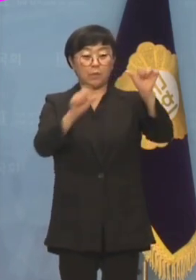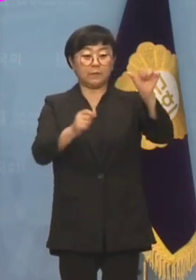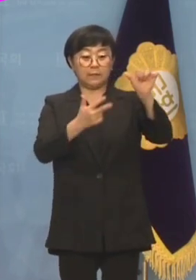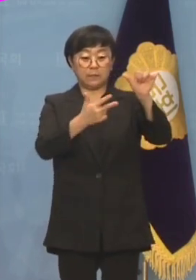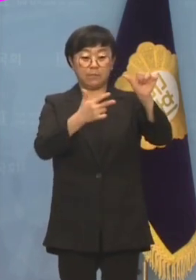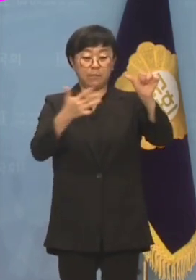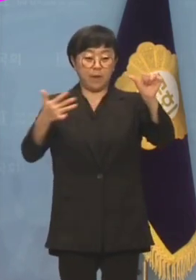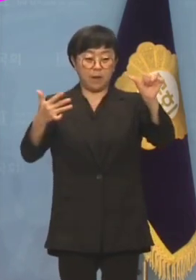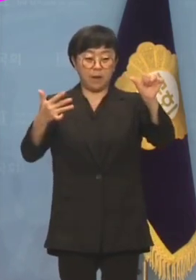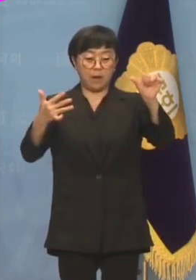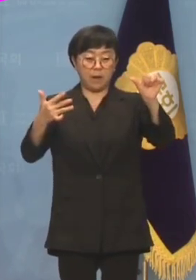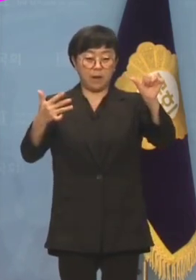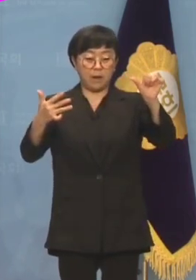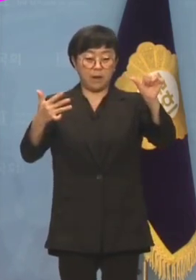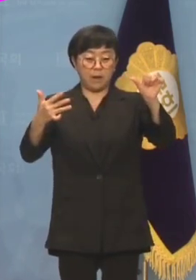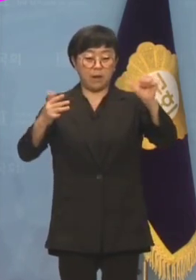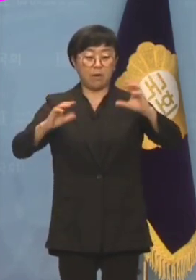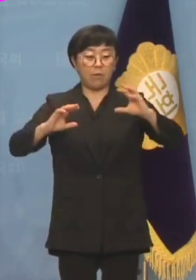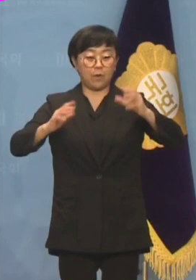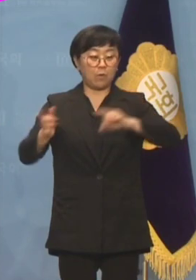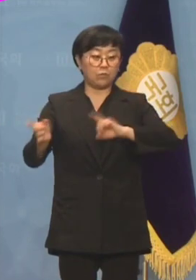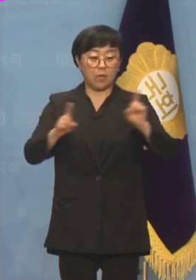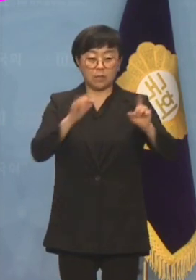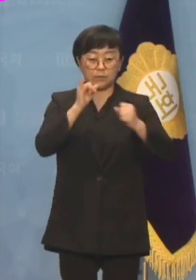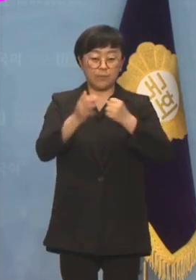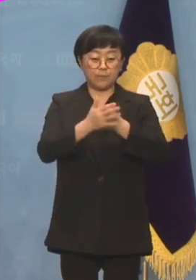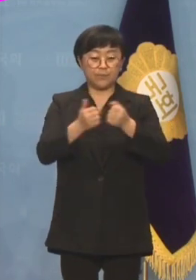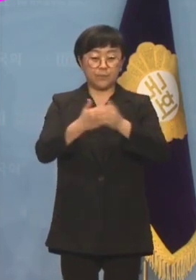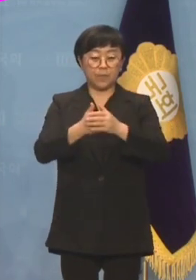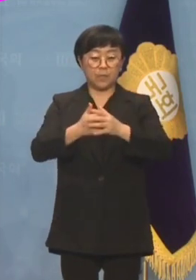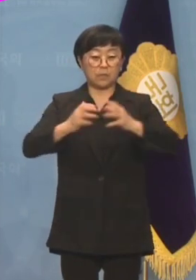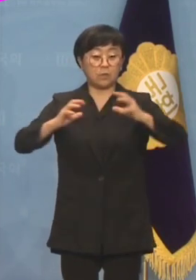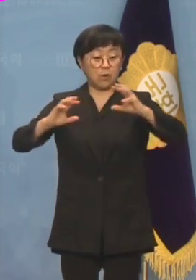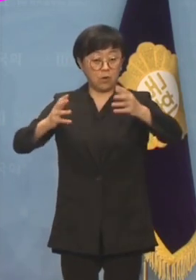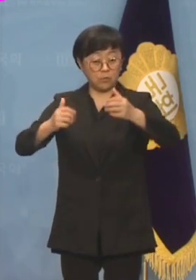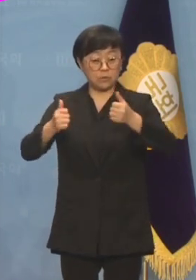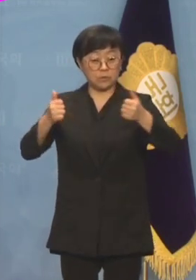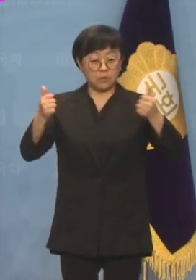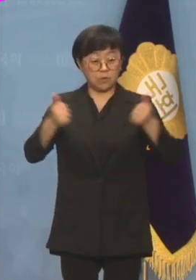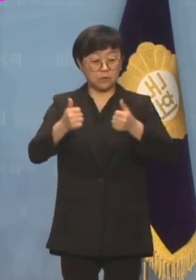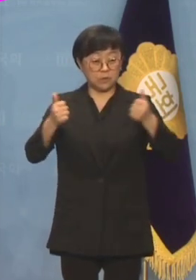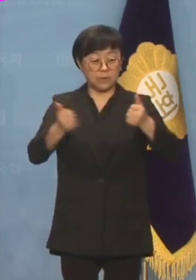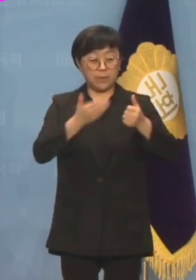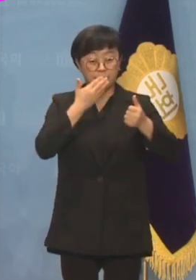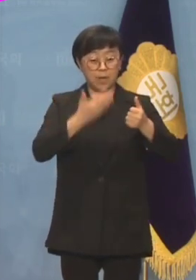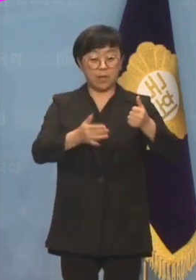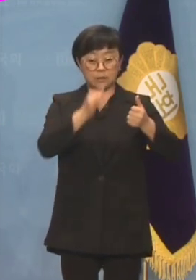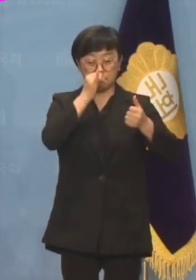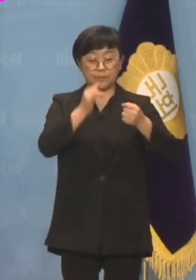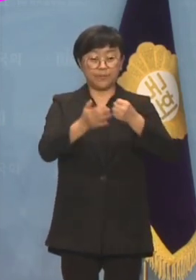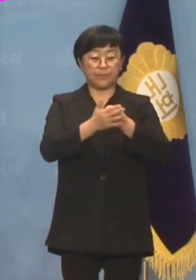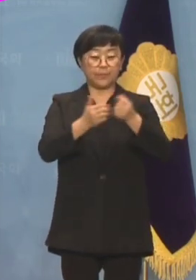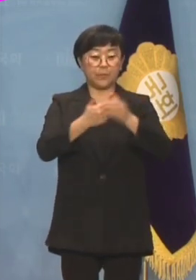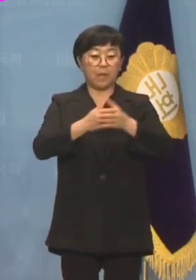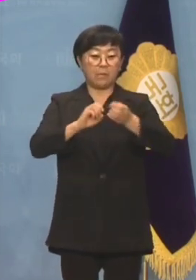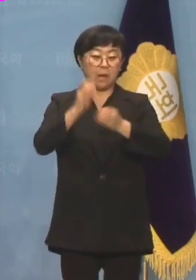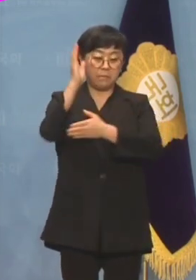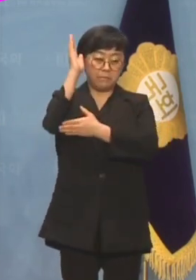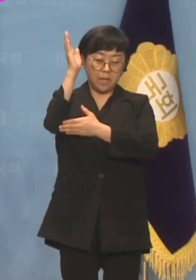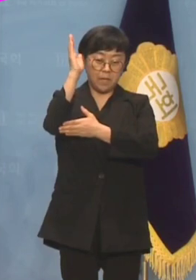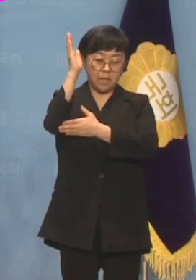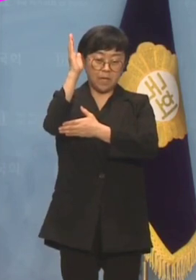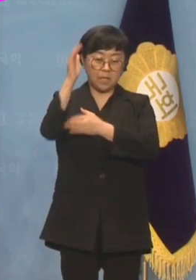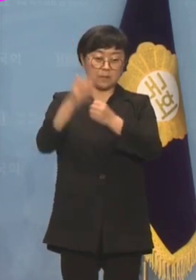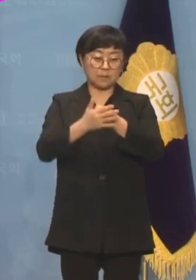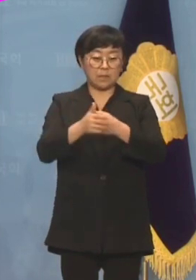7일과 8일 셧들 외교가 부활되면서 양국관계 정상화가 순탄화가 진행되자 막말을